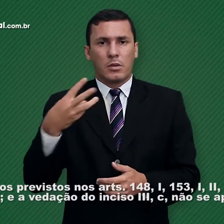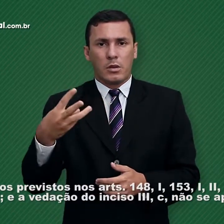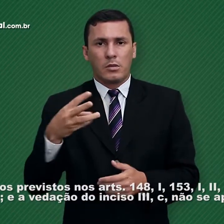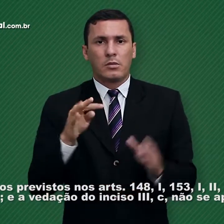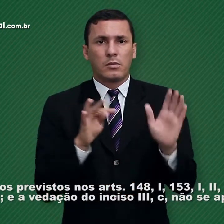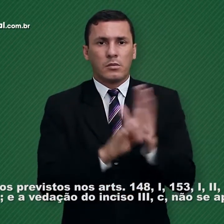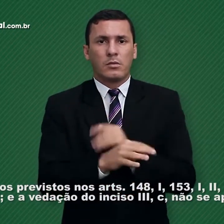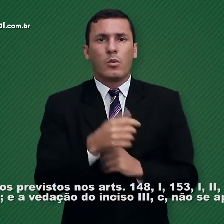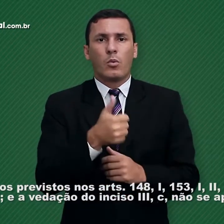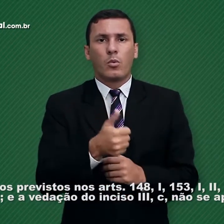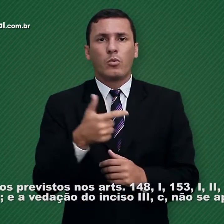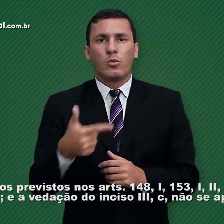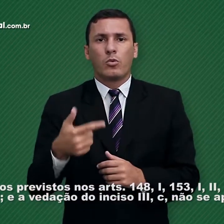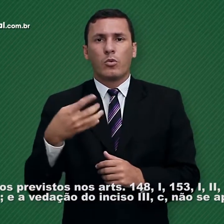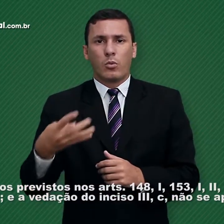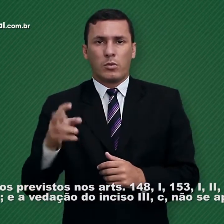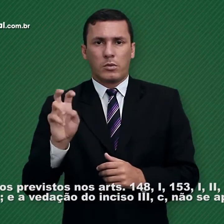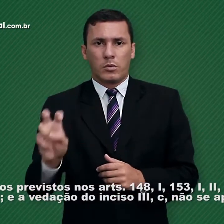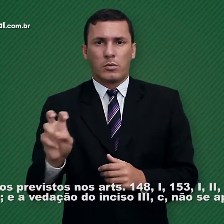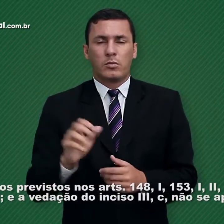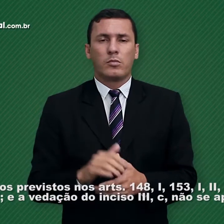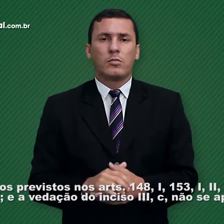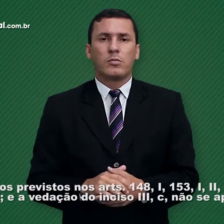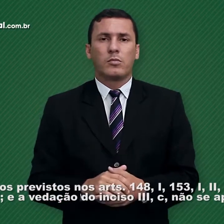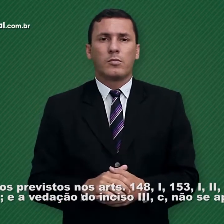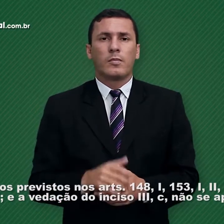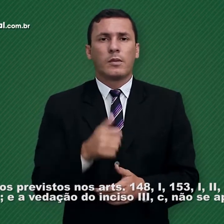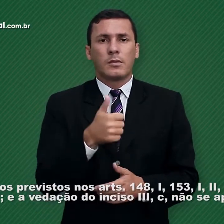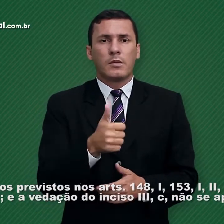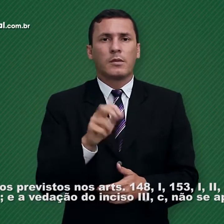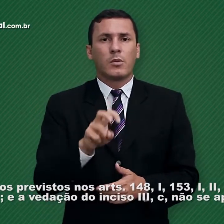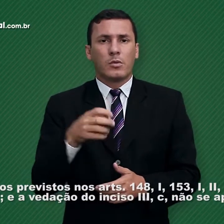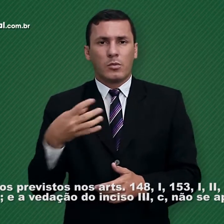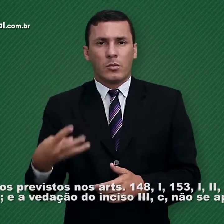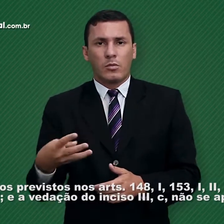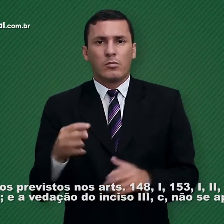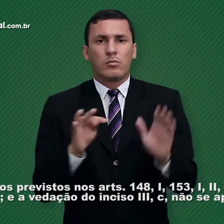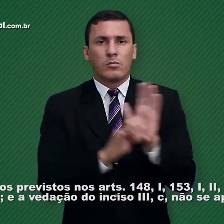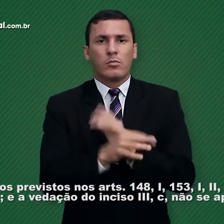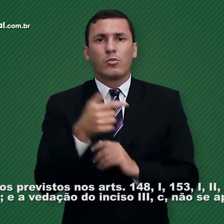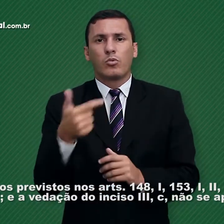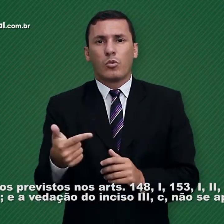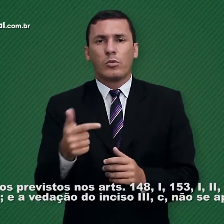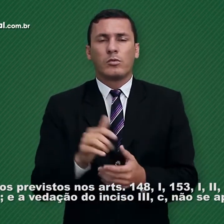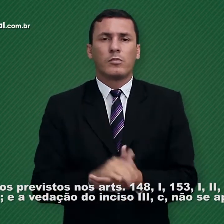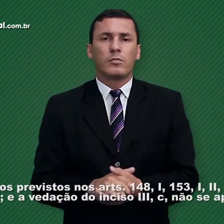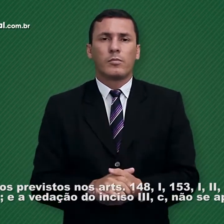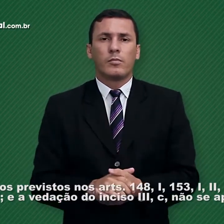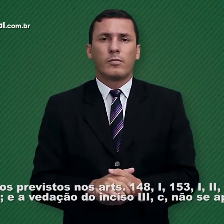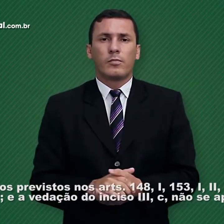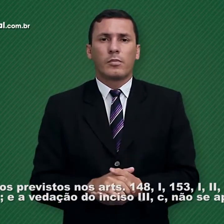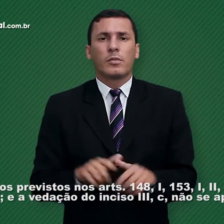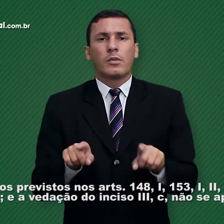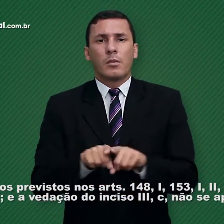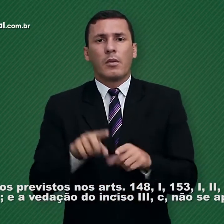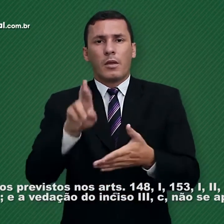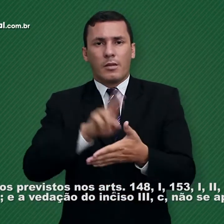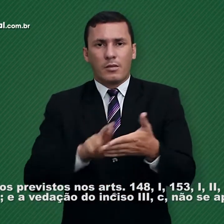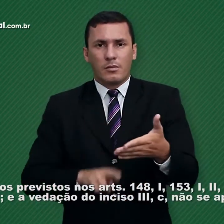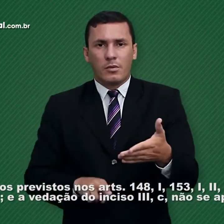153, incisos 1, 2, 4 e 5 e 154, inciso 2